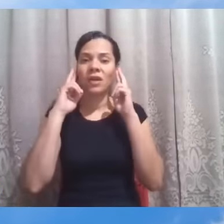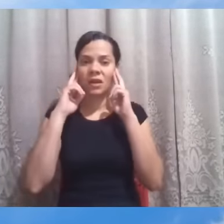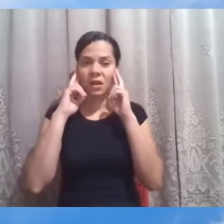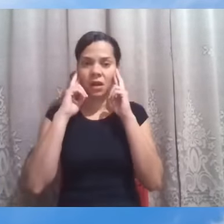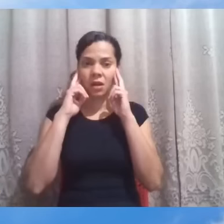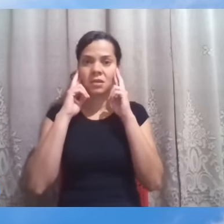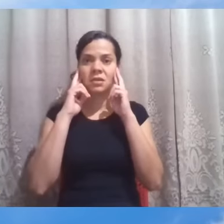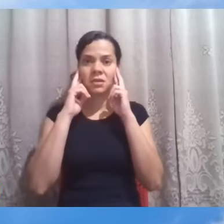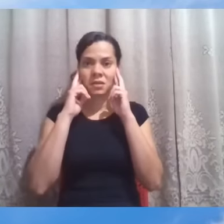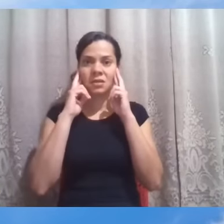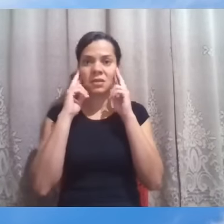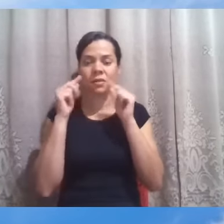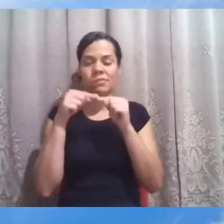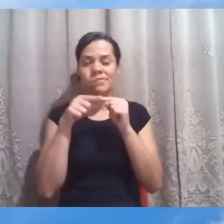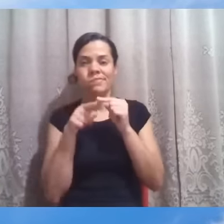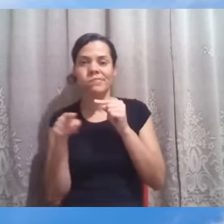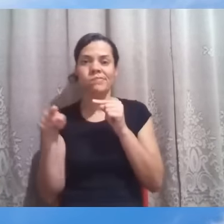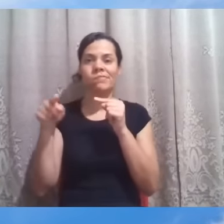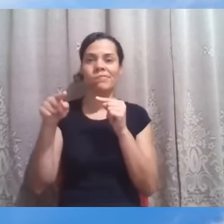transviadas de Israel.